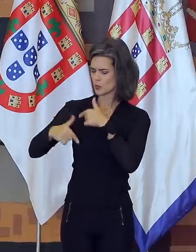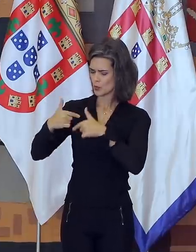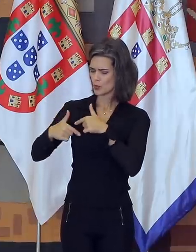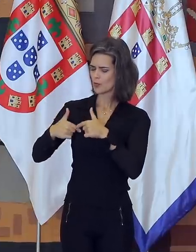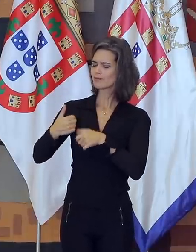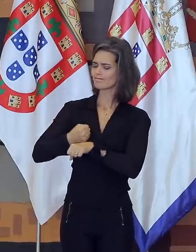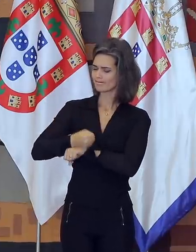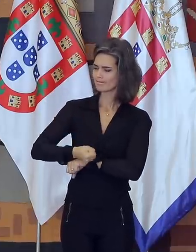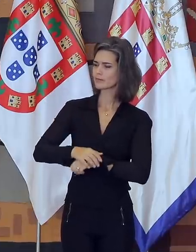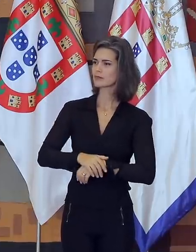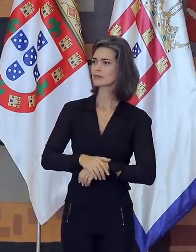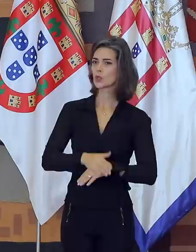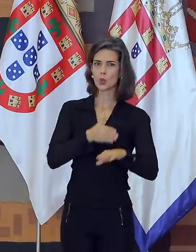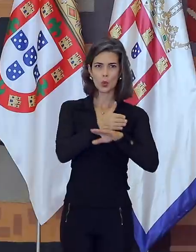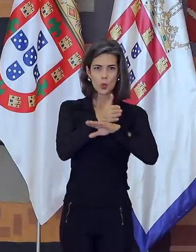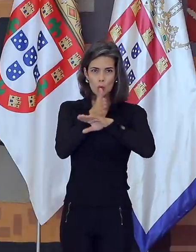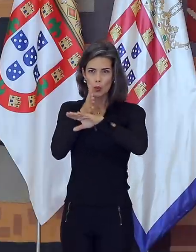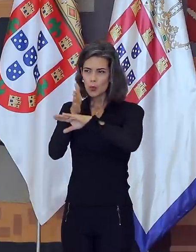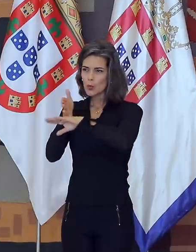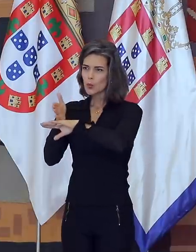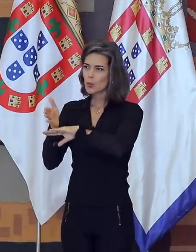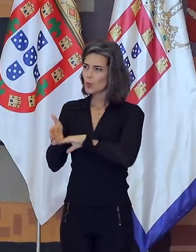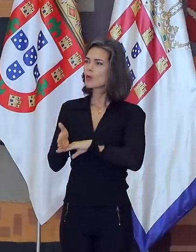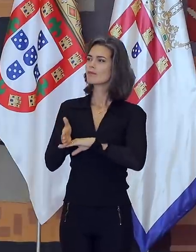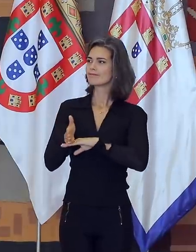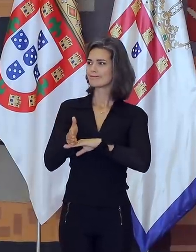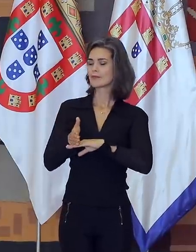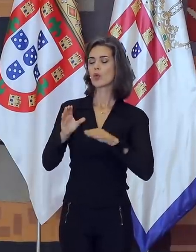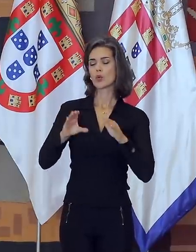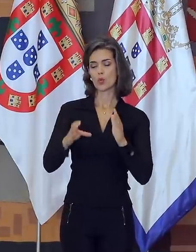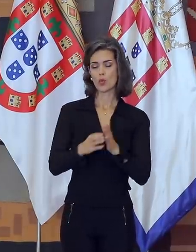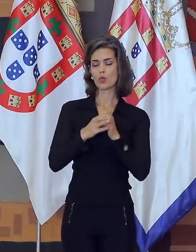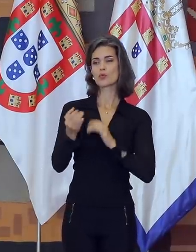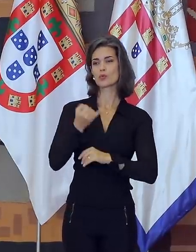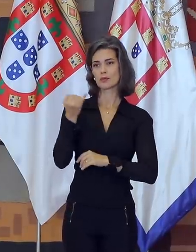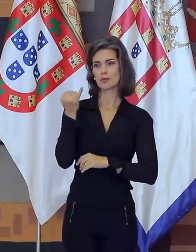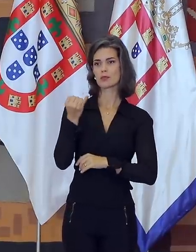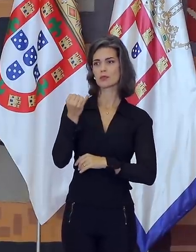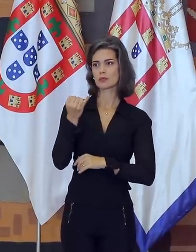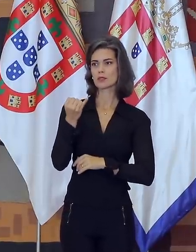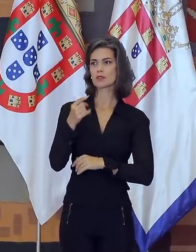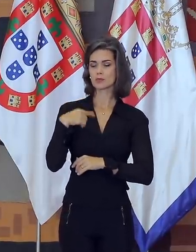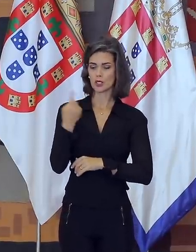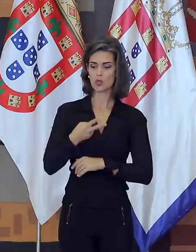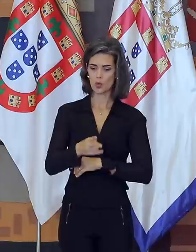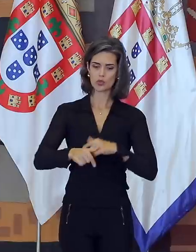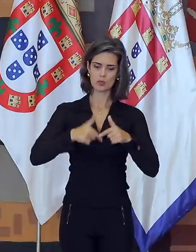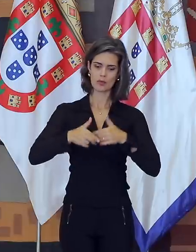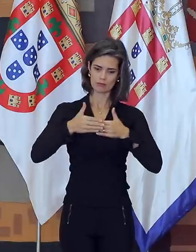Em todas essas frentes, o concurso de vocês será valioso para o continuado funcionamento da nossa máquina.